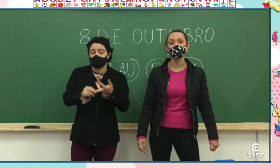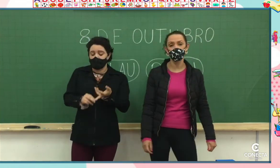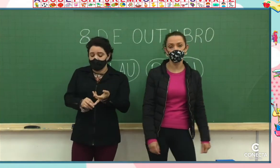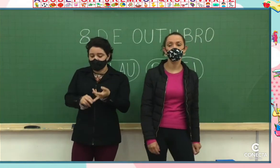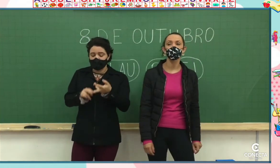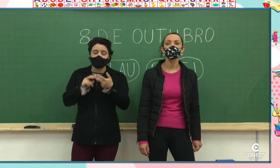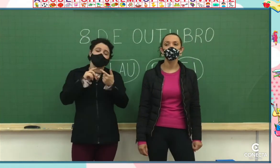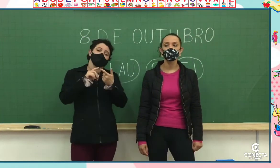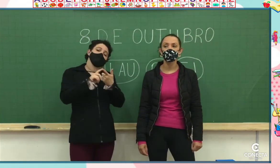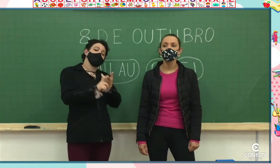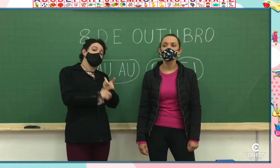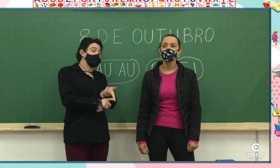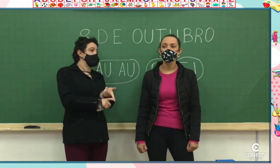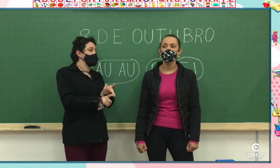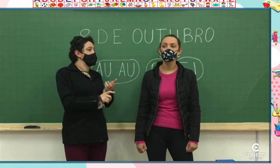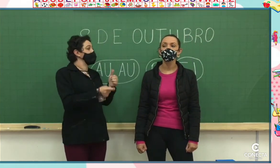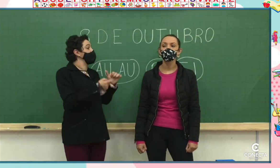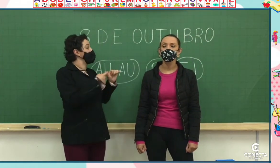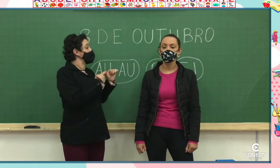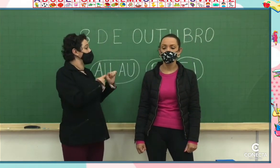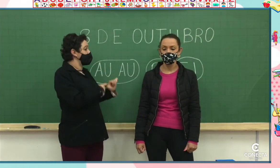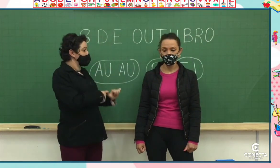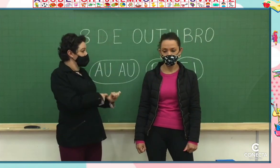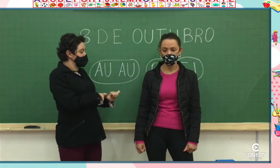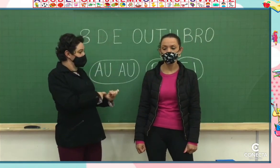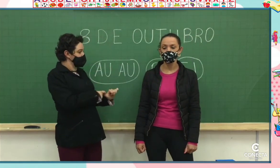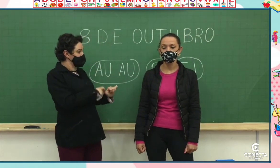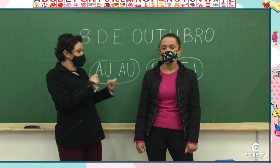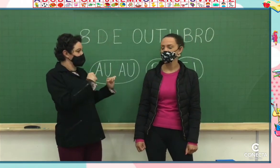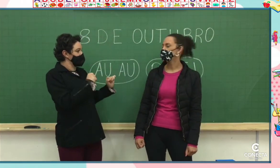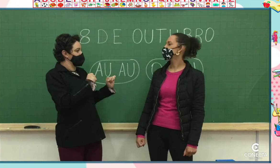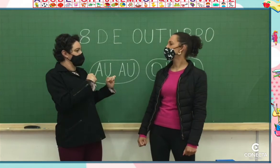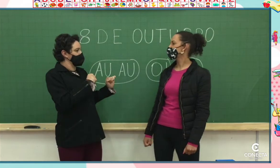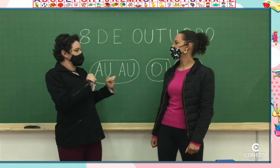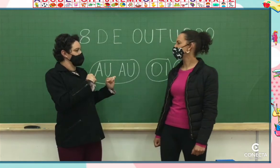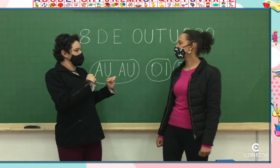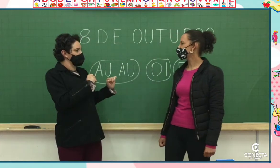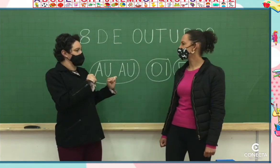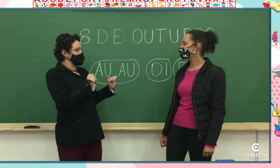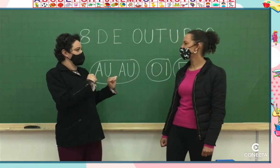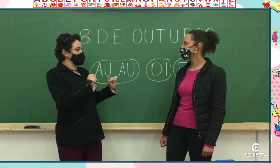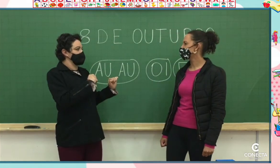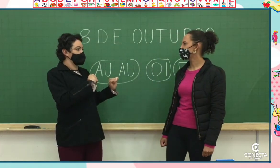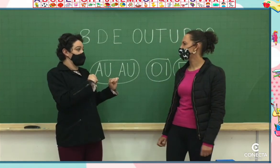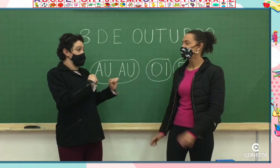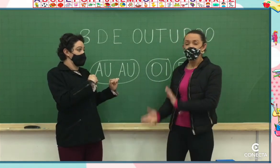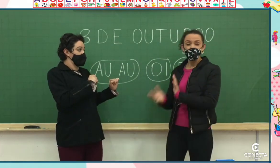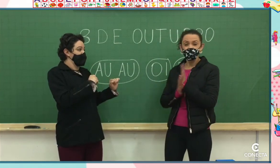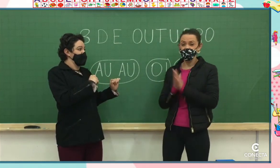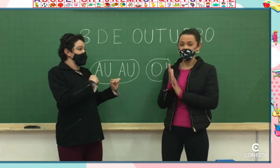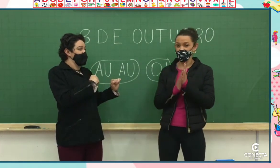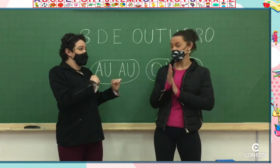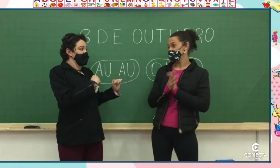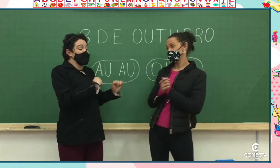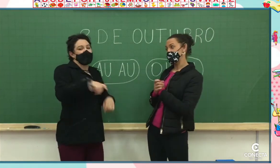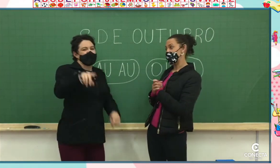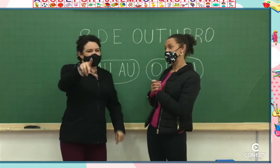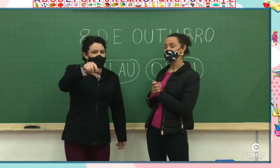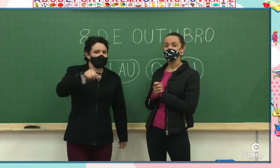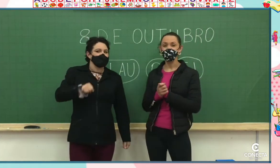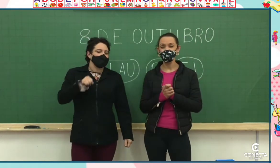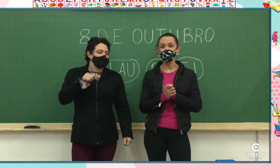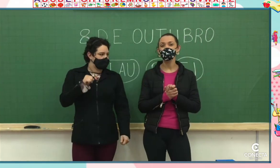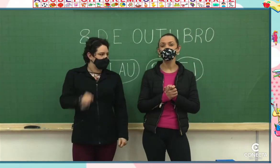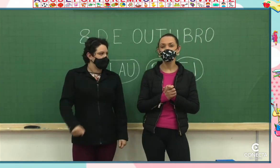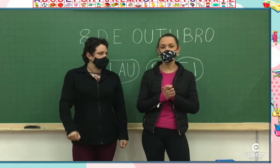professora Lilian? Tem casas, tem carros, tem árvores. Nossa, tem bastante coisa, né, professora Lilian? Vai ficar muito